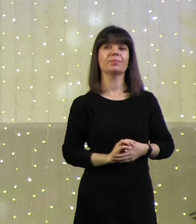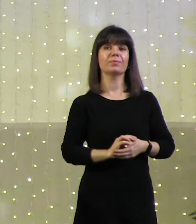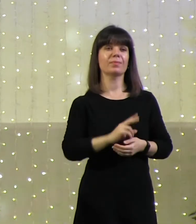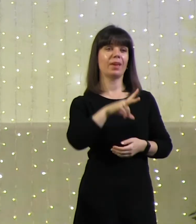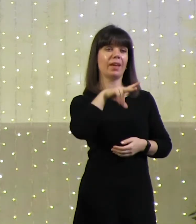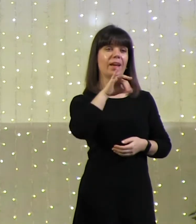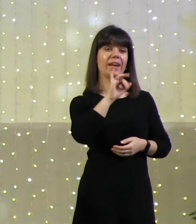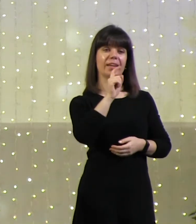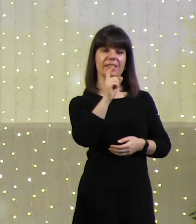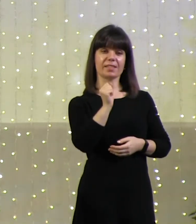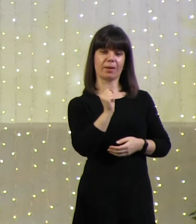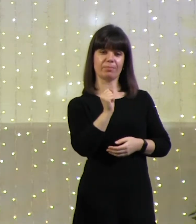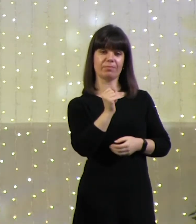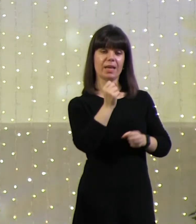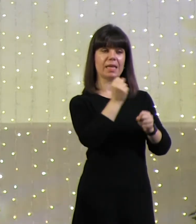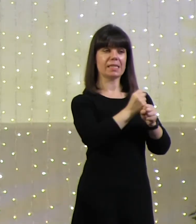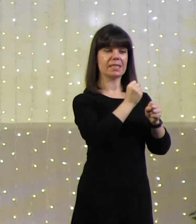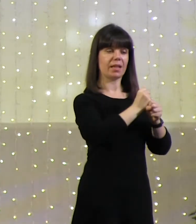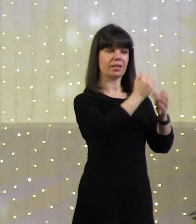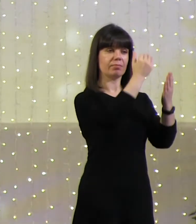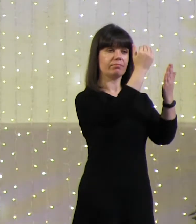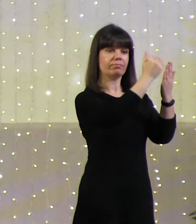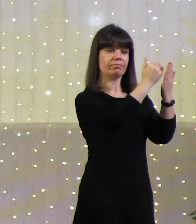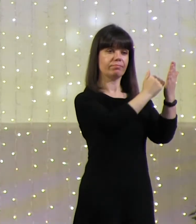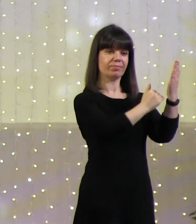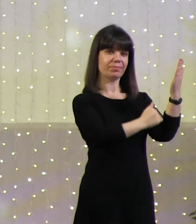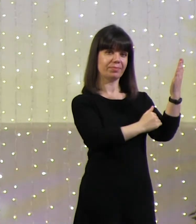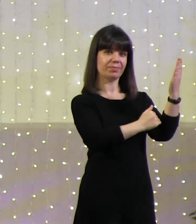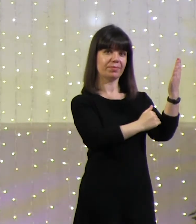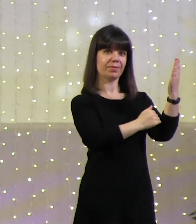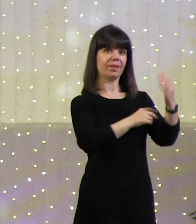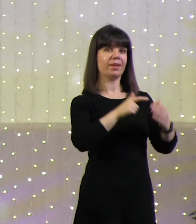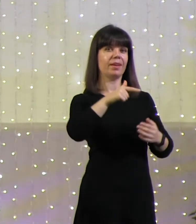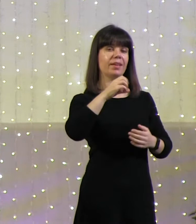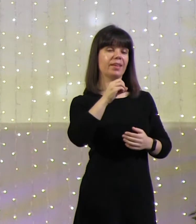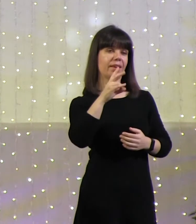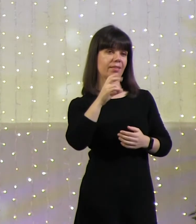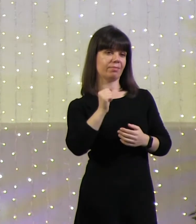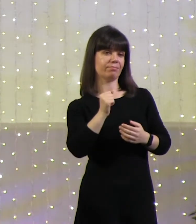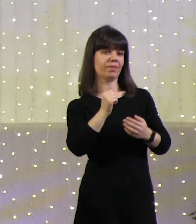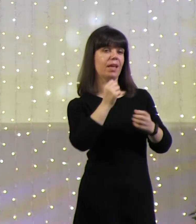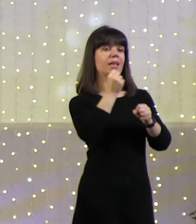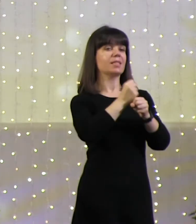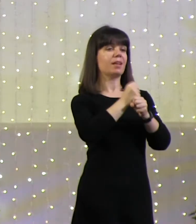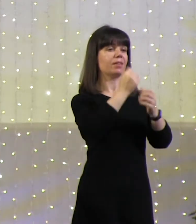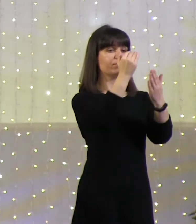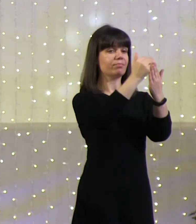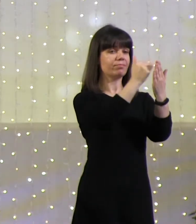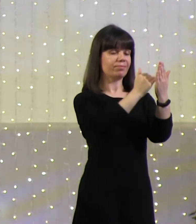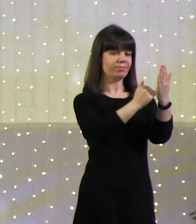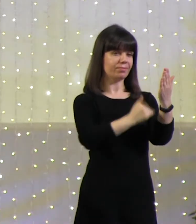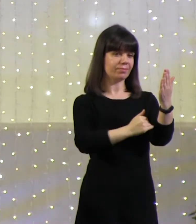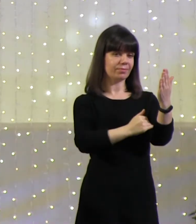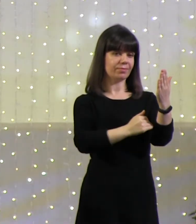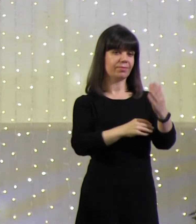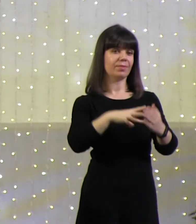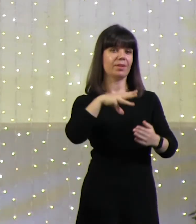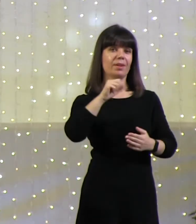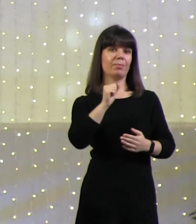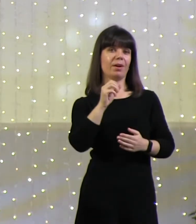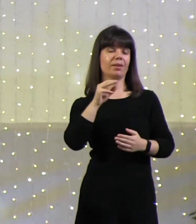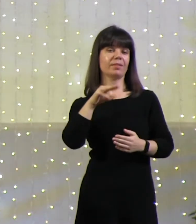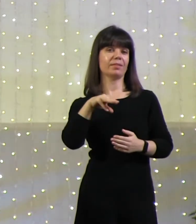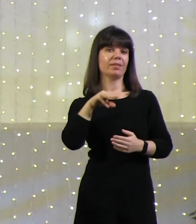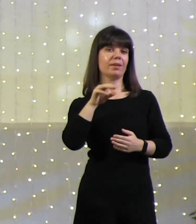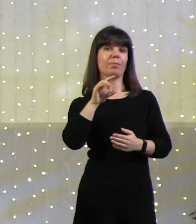Лиза сделать это, это и это. Герман сделать это, это и это. Марта